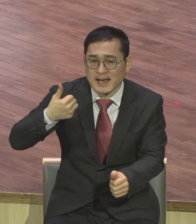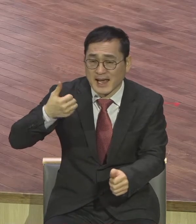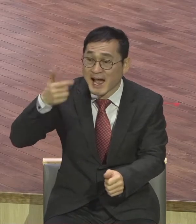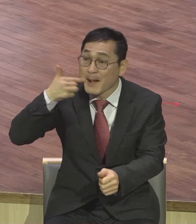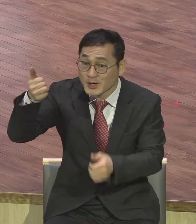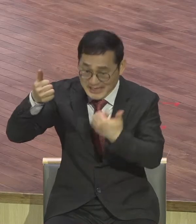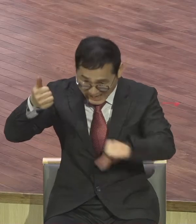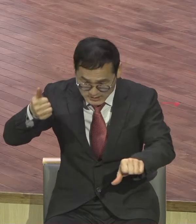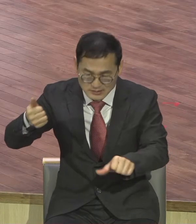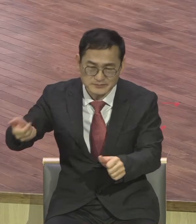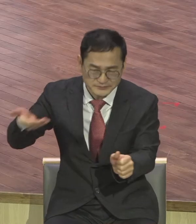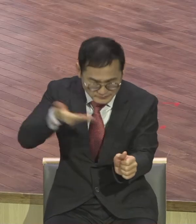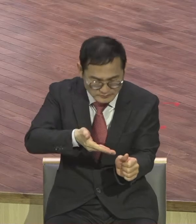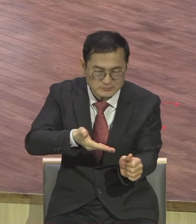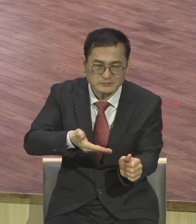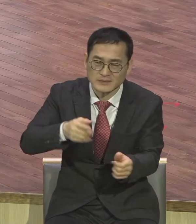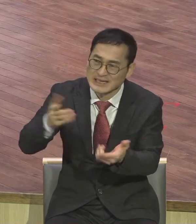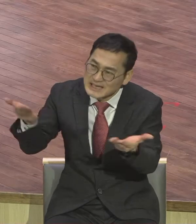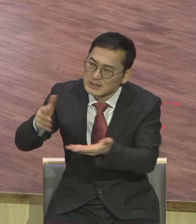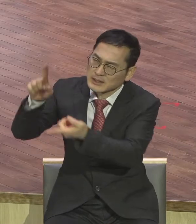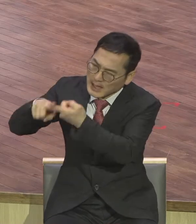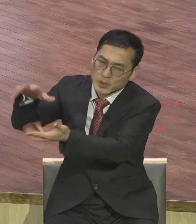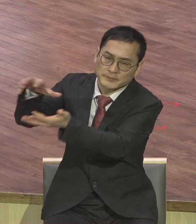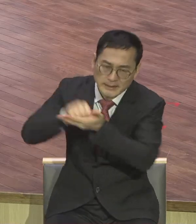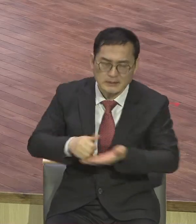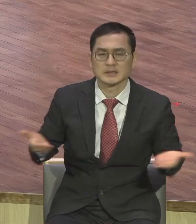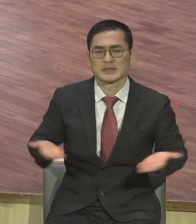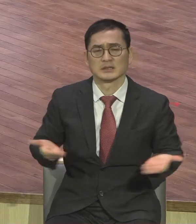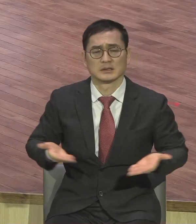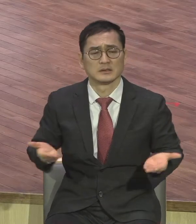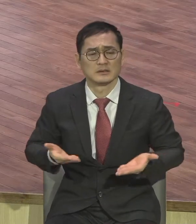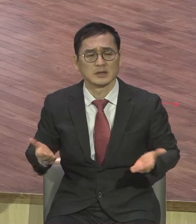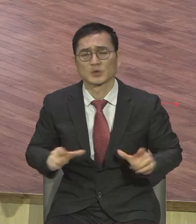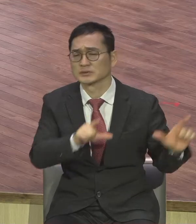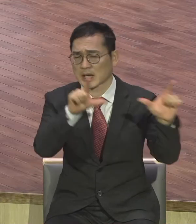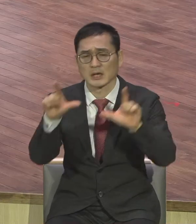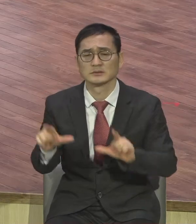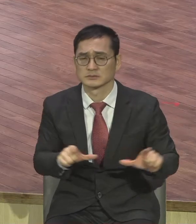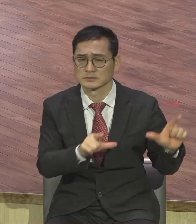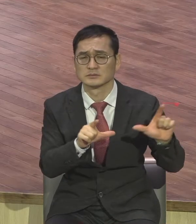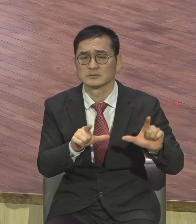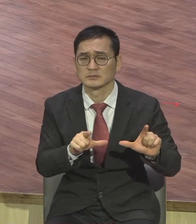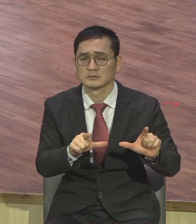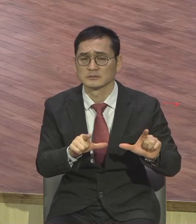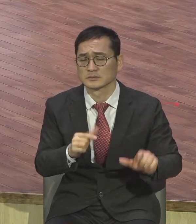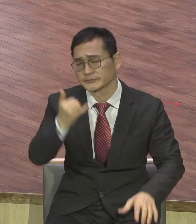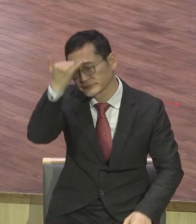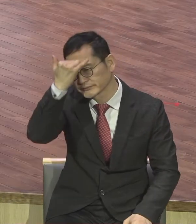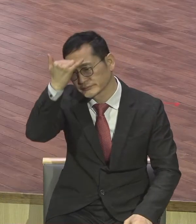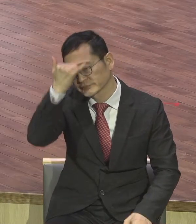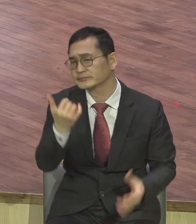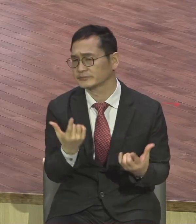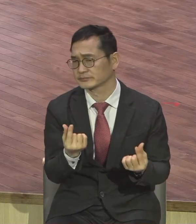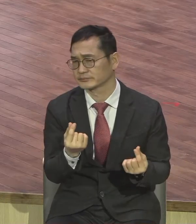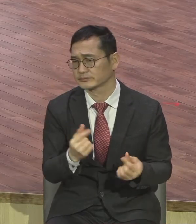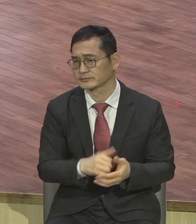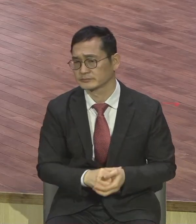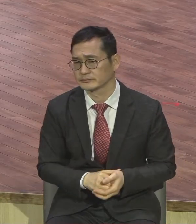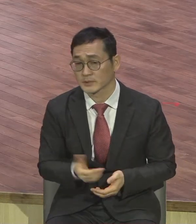당연한 유대인이 그런데 지금 예수님은 목숨도 하지 않고 가족